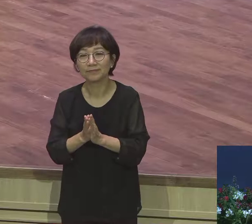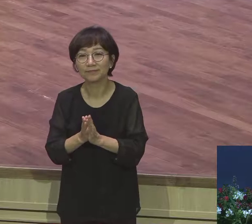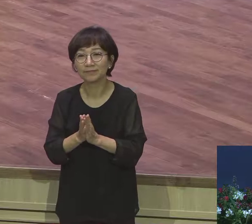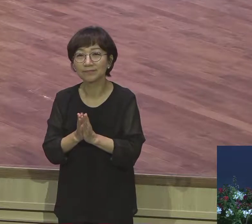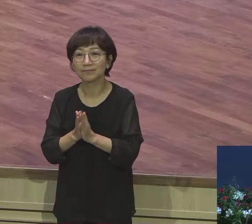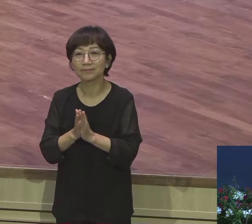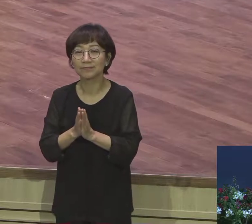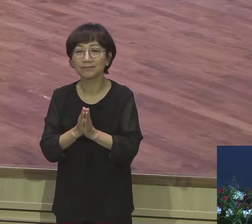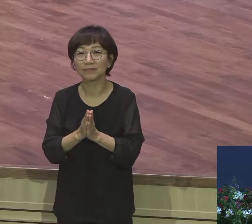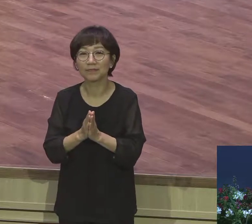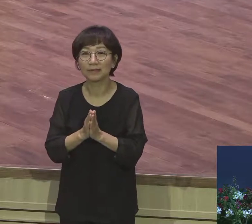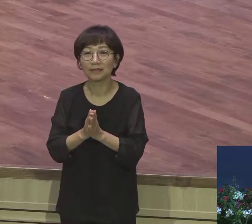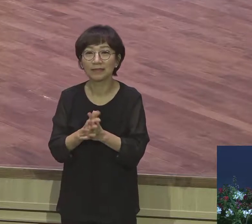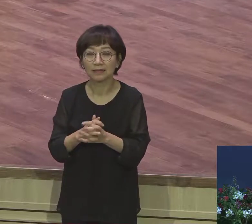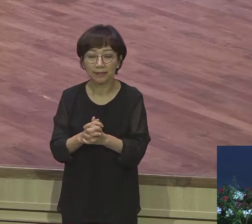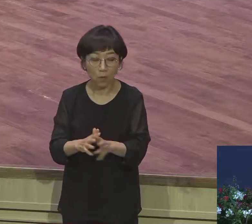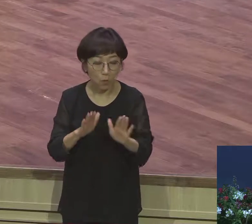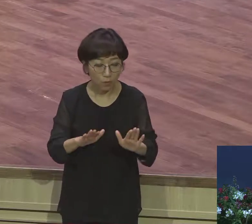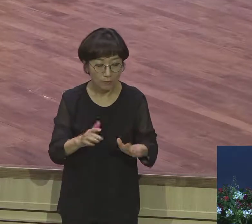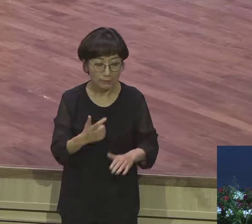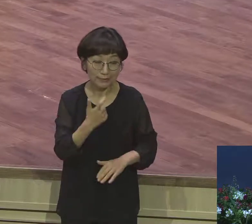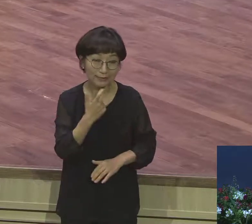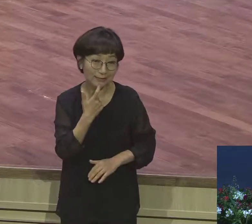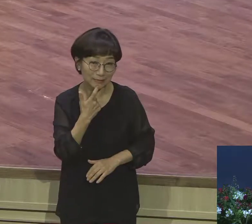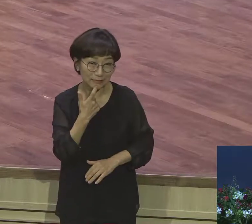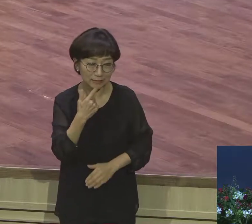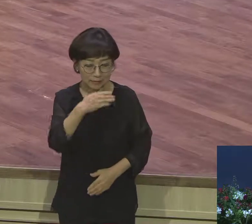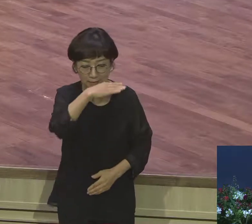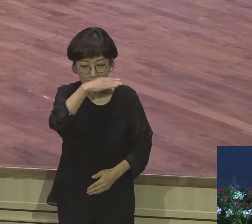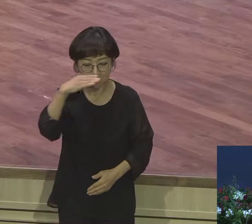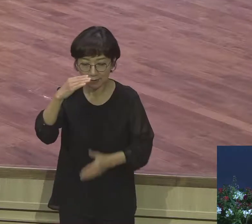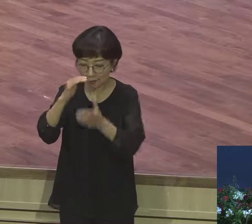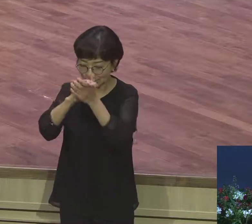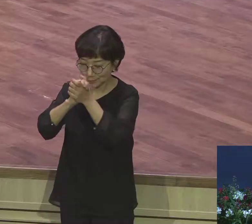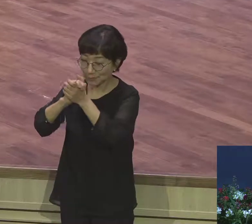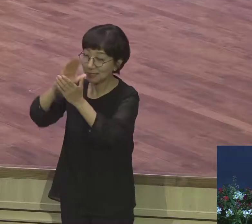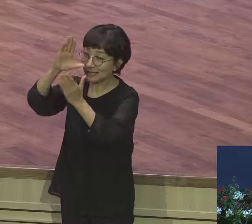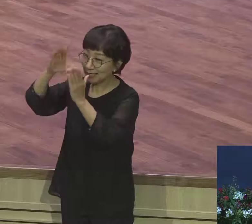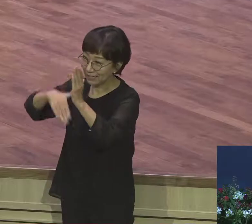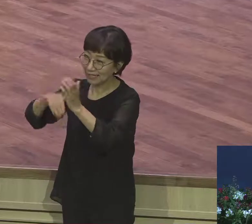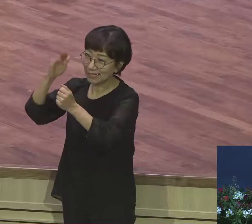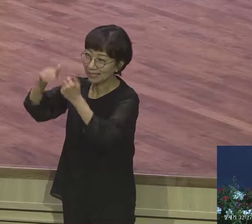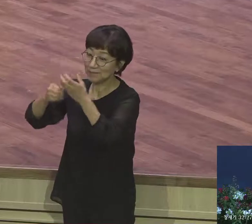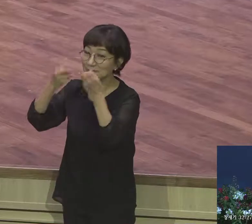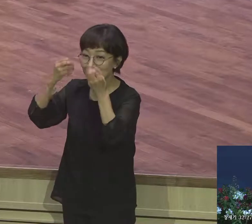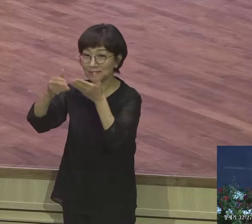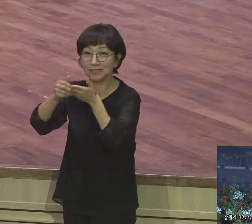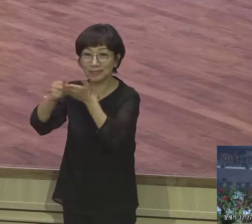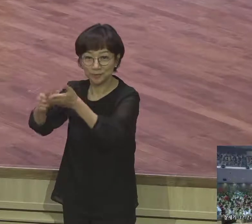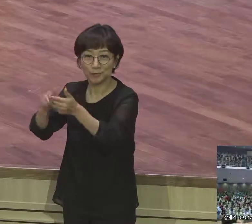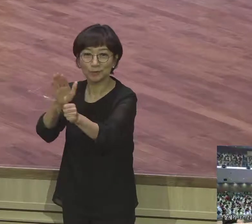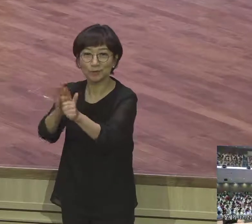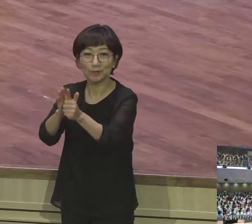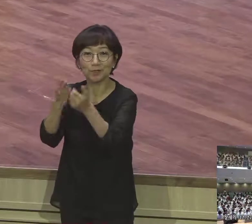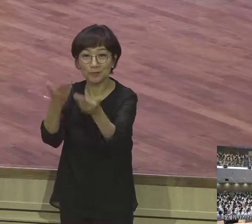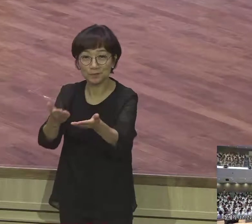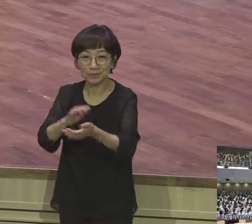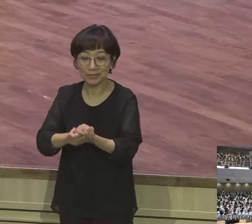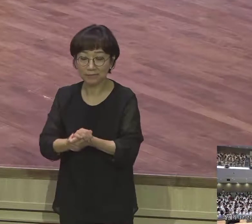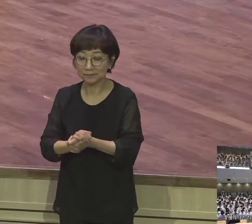하나님께서 야곱이 새로운 시작하도록 인도하십니다 27절입니다 그 사람이 그에게 이르되 너 이름이 무엇이냐 그가 이르되